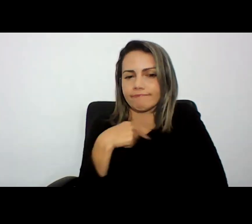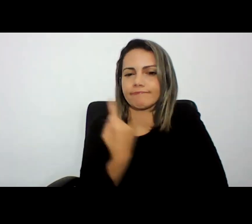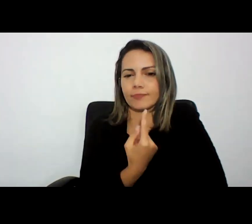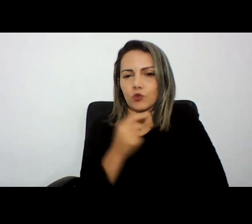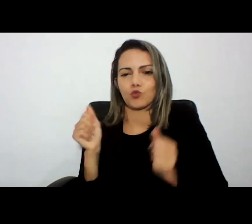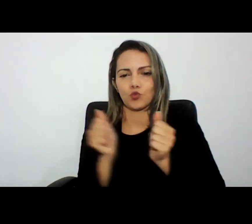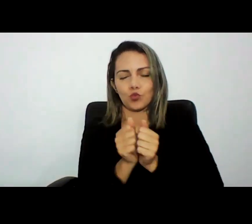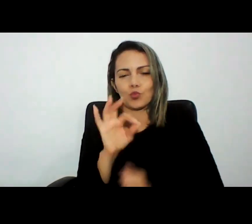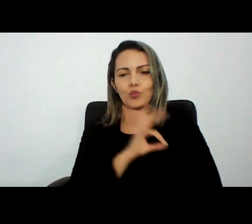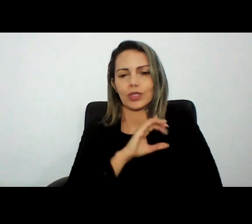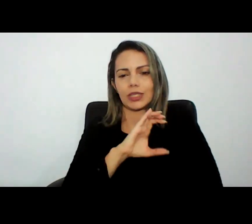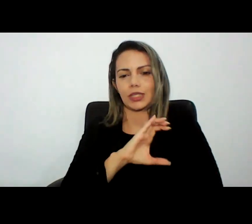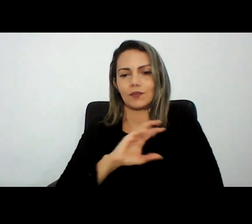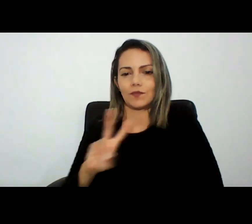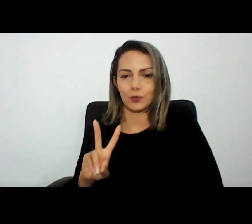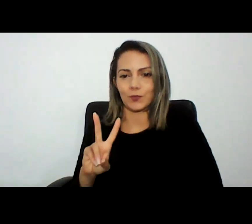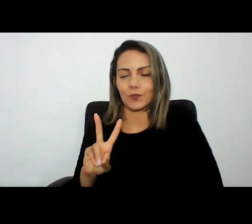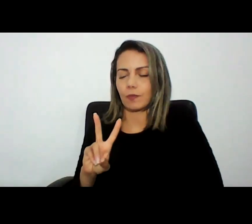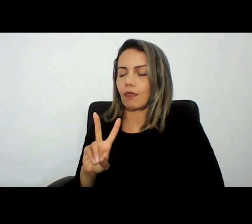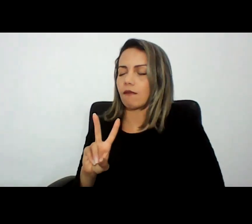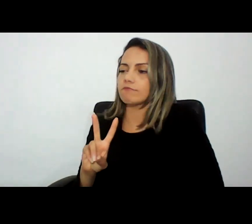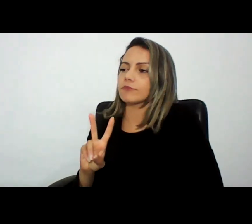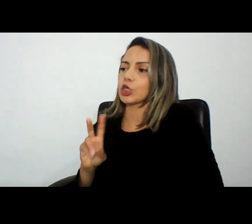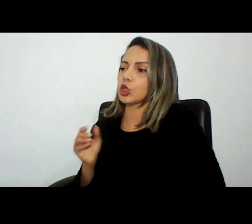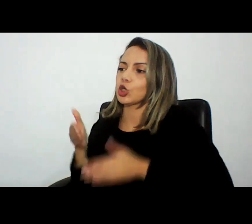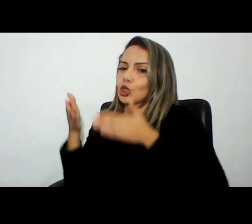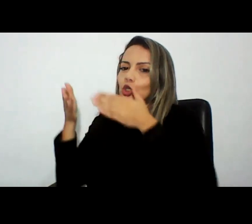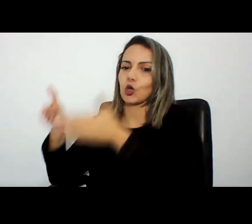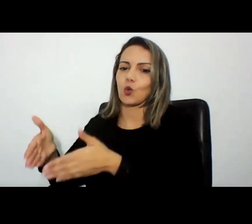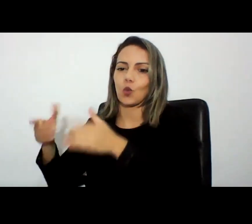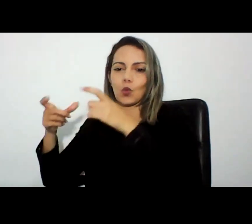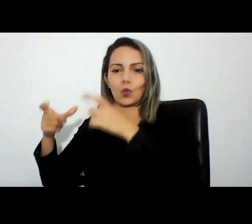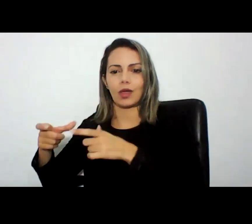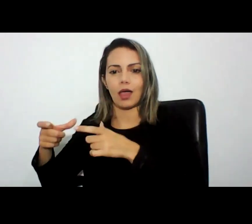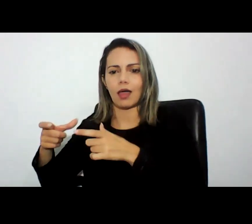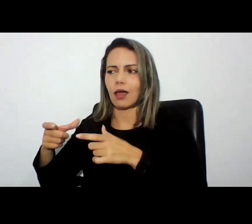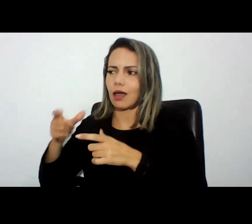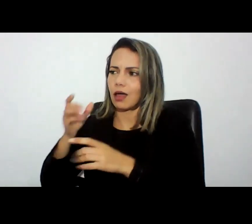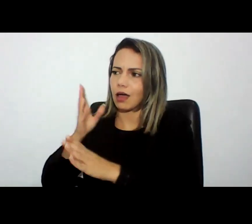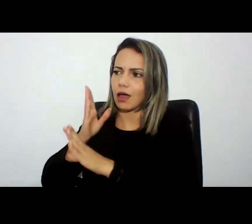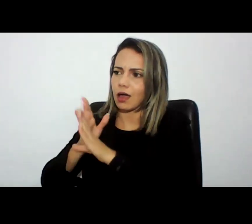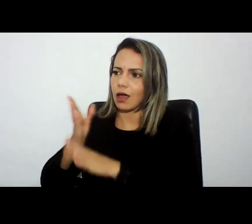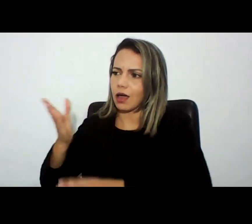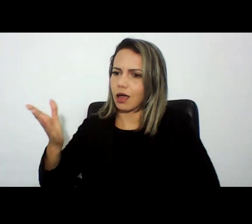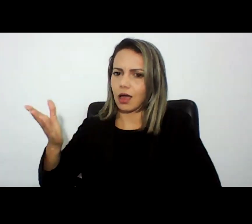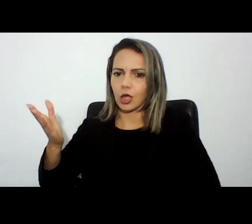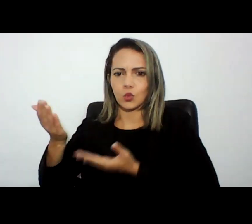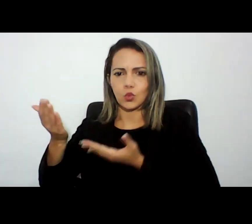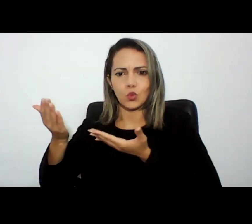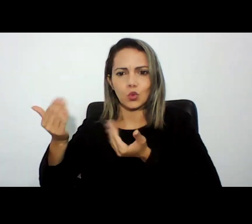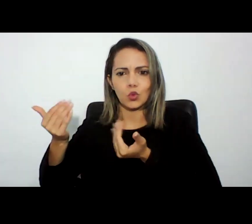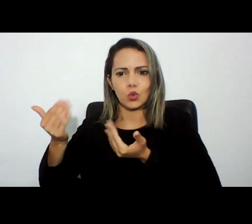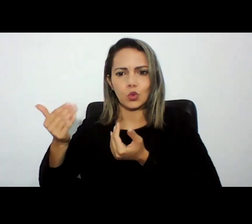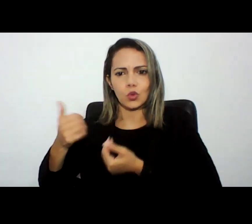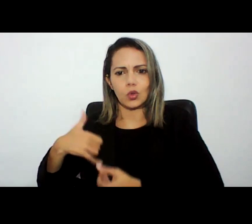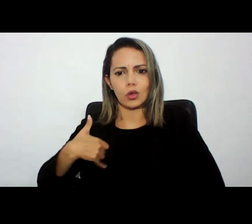Civil de São Paulo e quando a gente foi no local para a nossa surpresa a gente descobriu o autor era um rapaz de 14 anos né então a gente ele foi